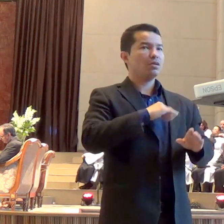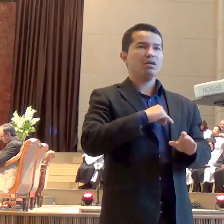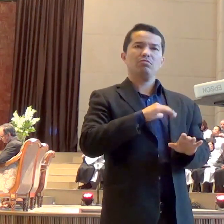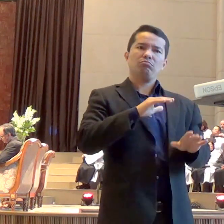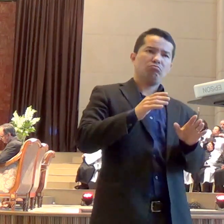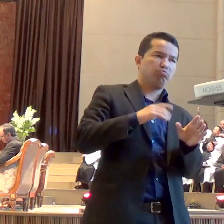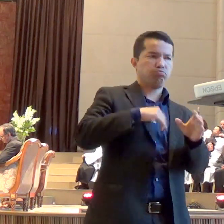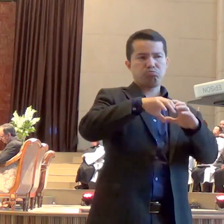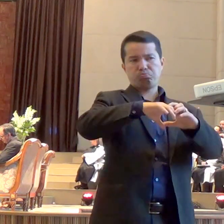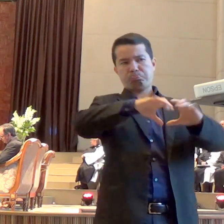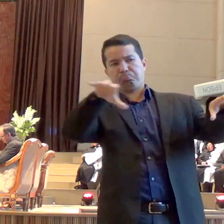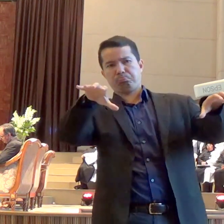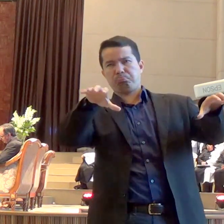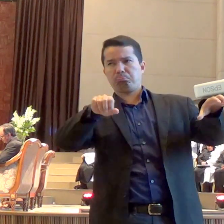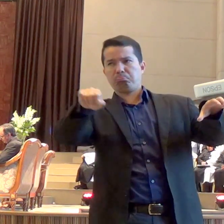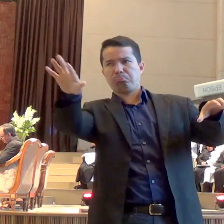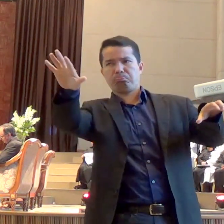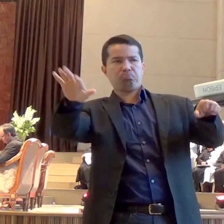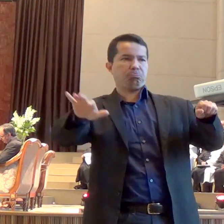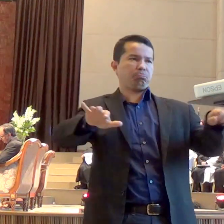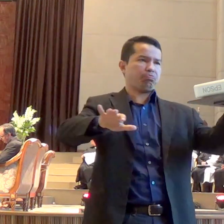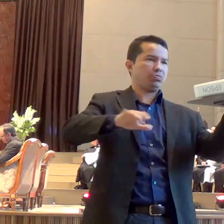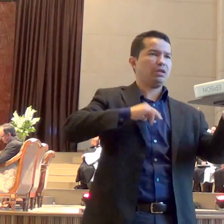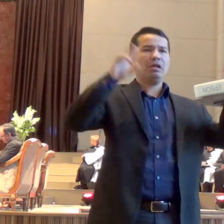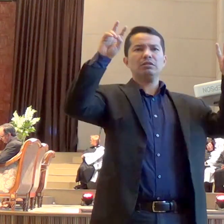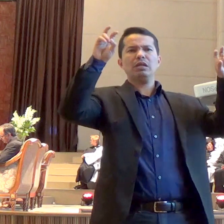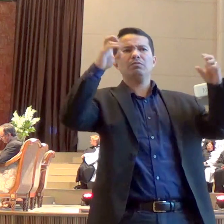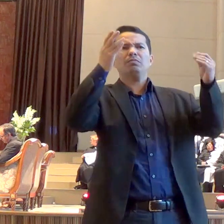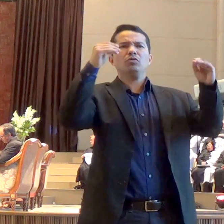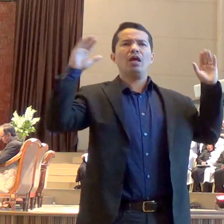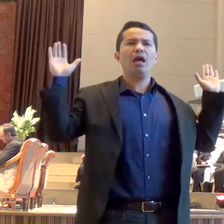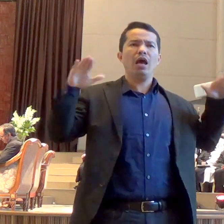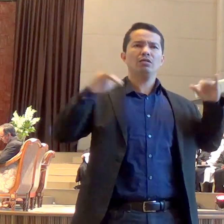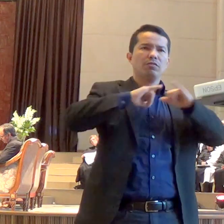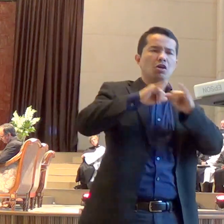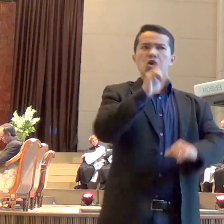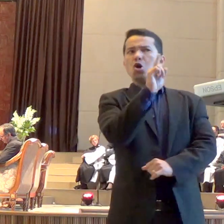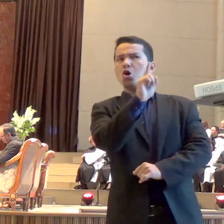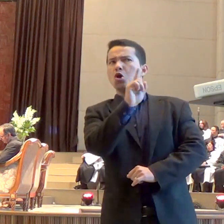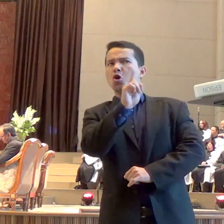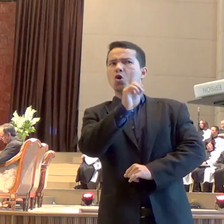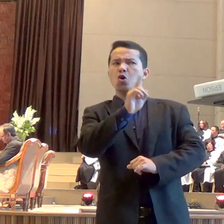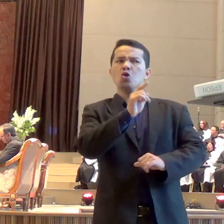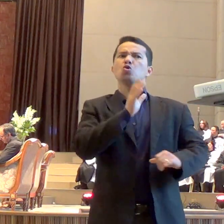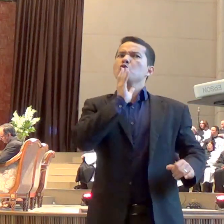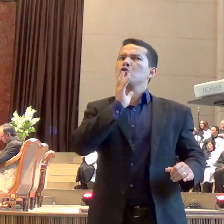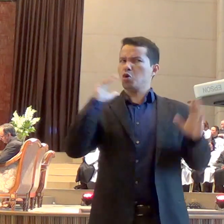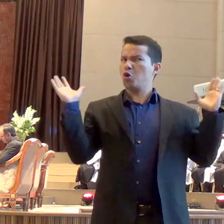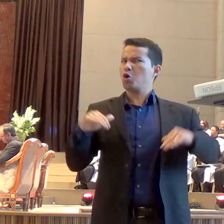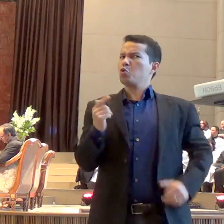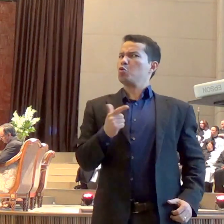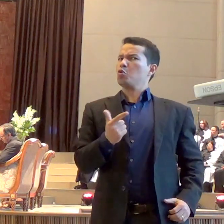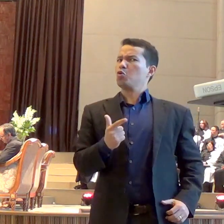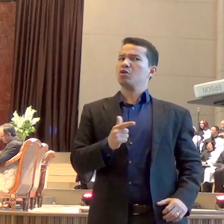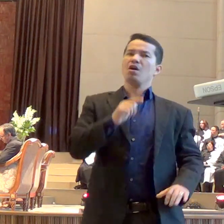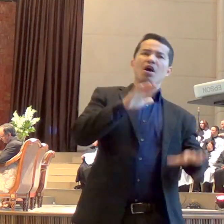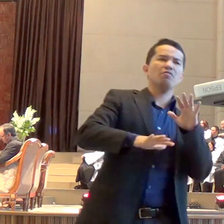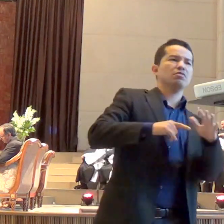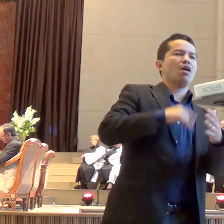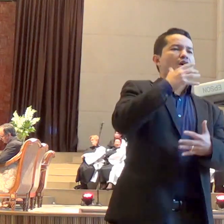de gente falando sobre esse assunto e, às vezes, até fazendo uma confusão muito grande. Por